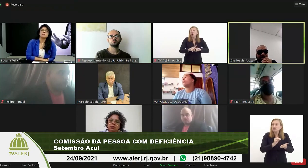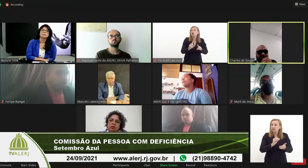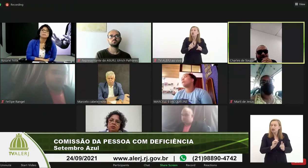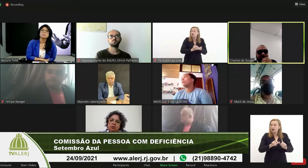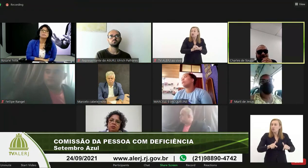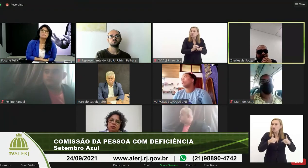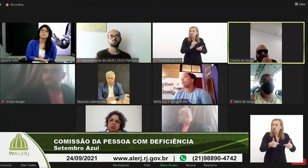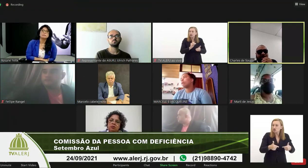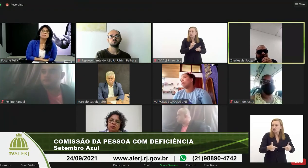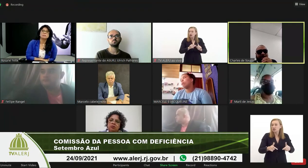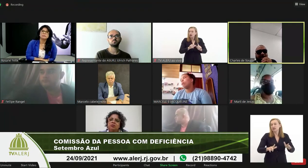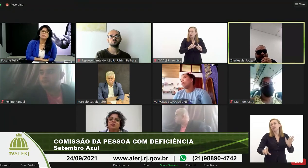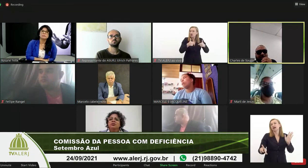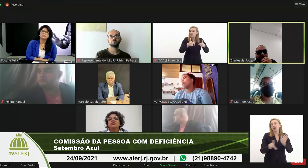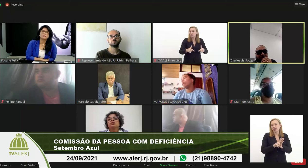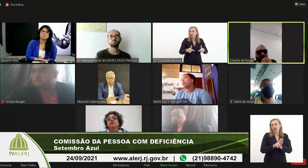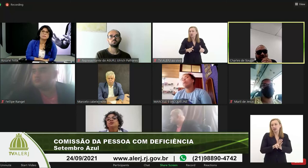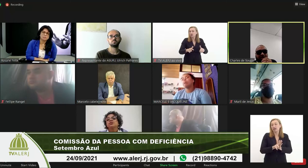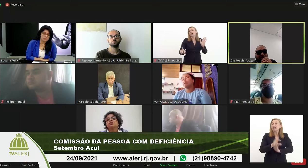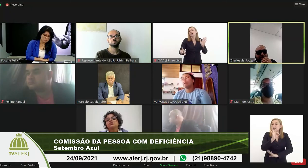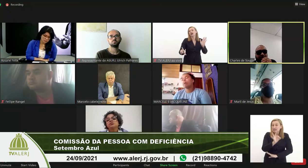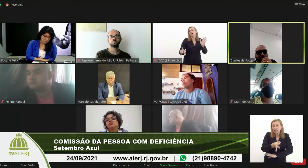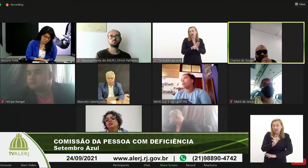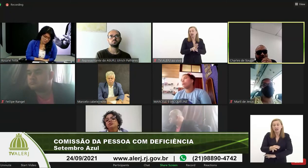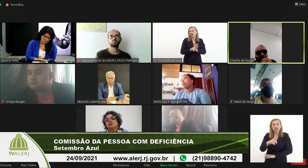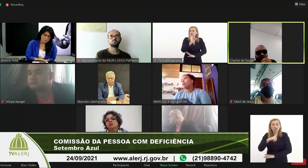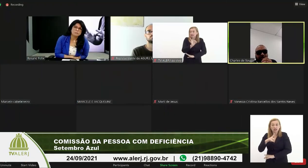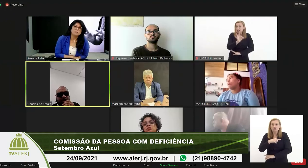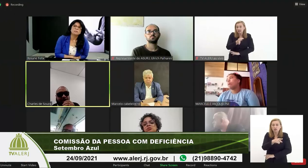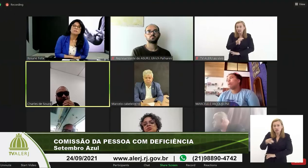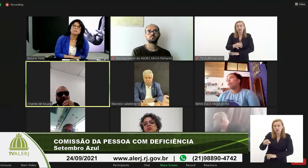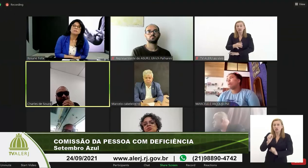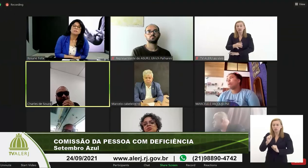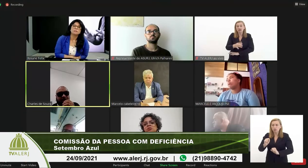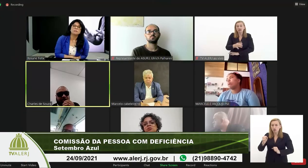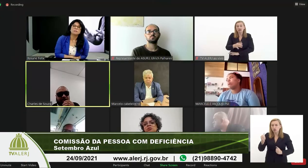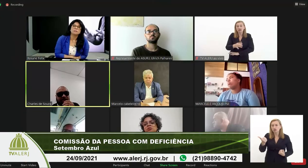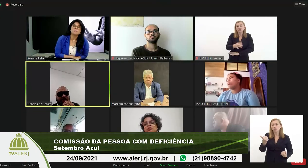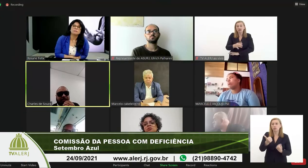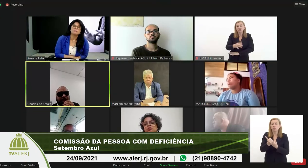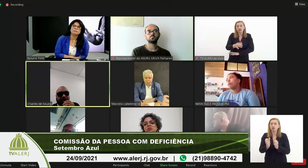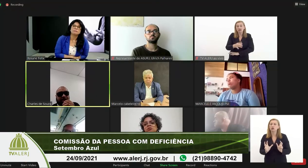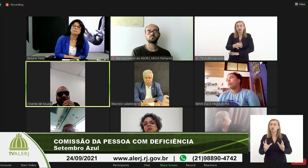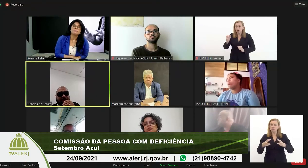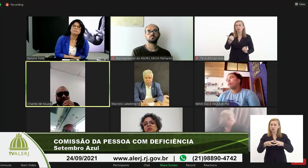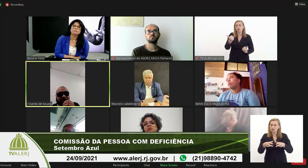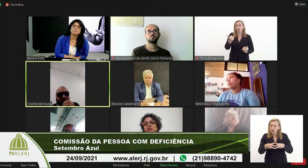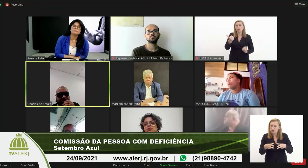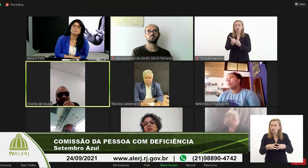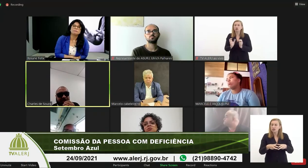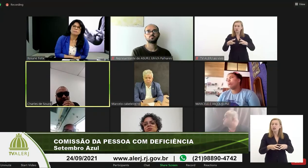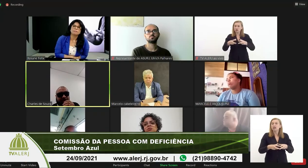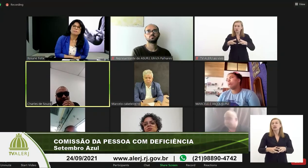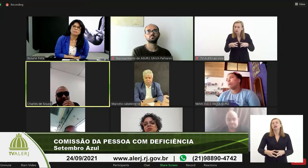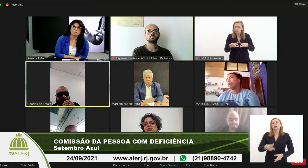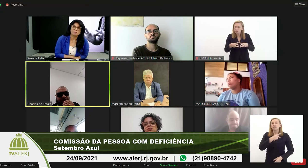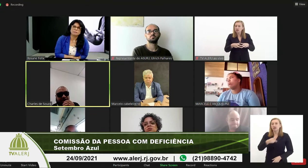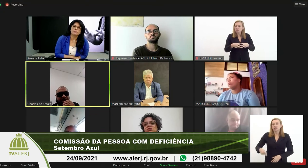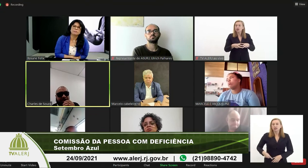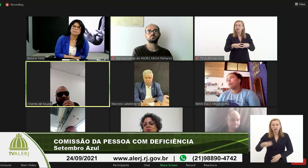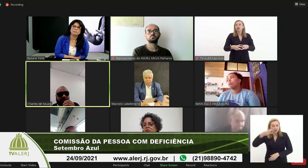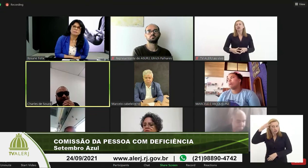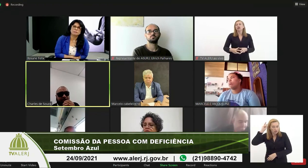normas que já existem e para isso eu tenho certeza que vocês podem contar com essa comissão da presidência do deputado Marcelo